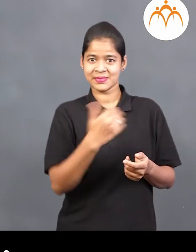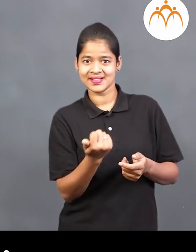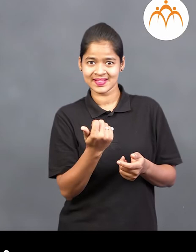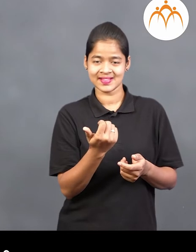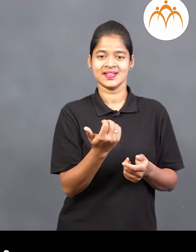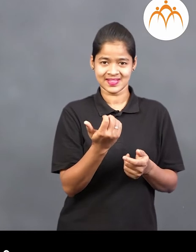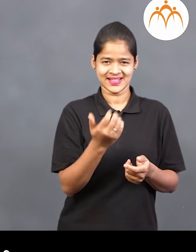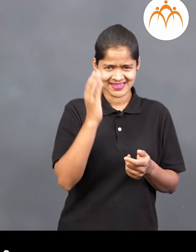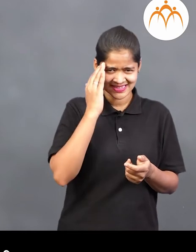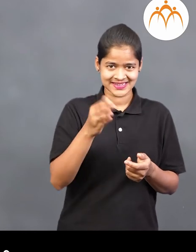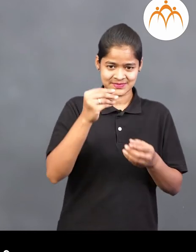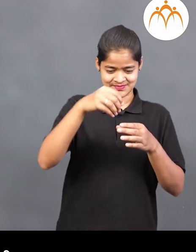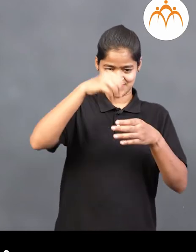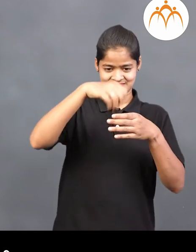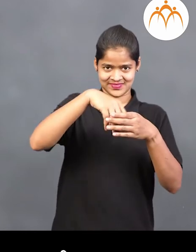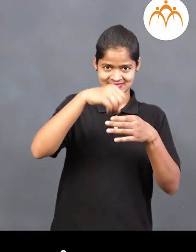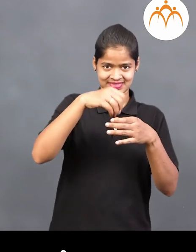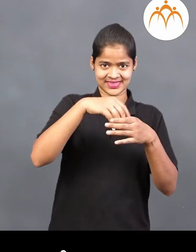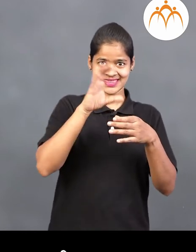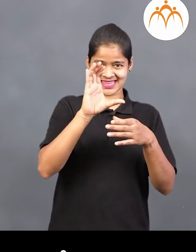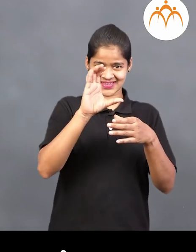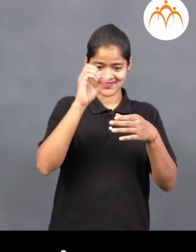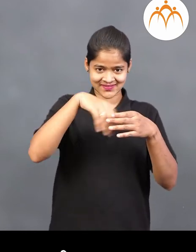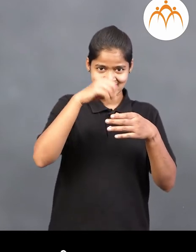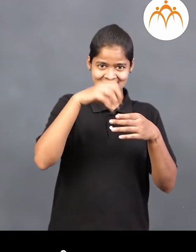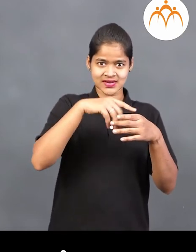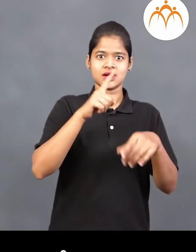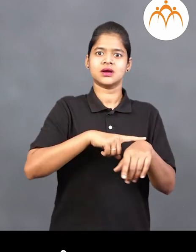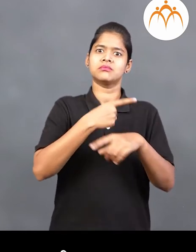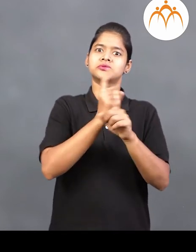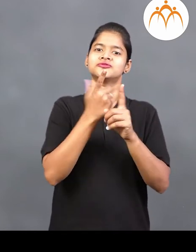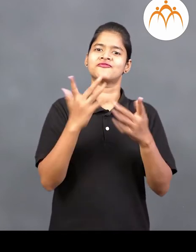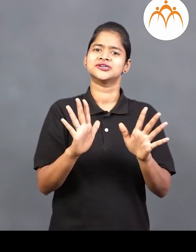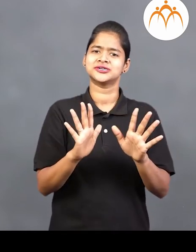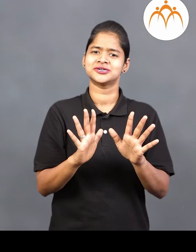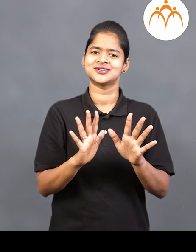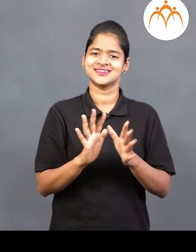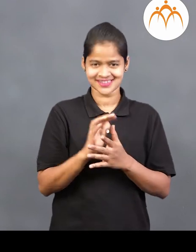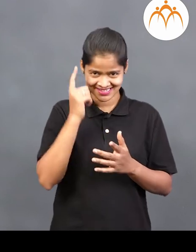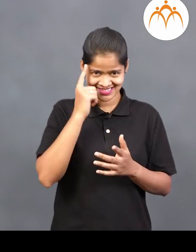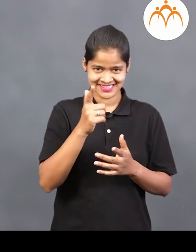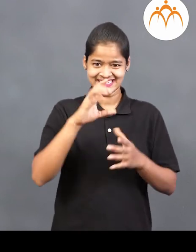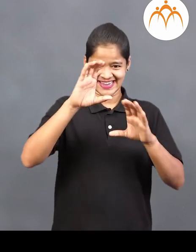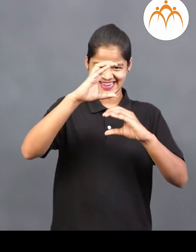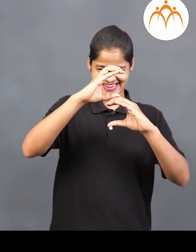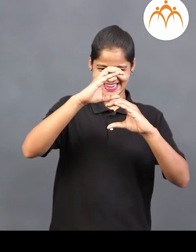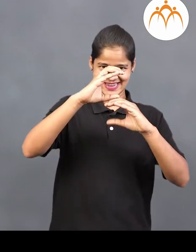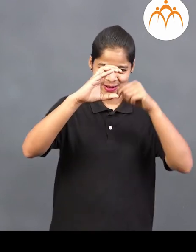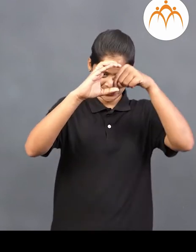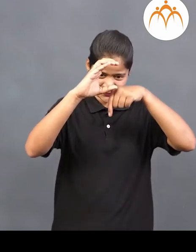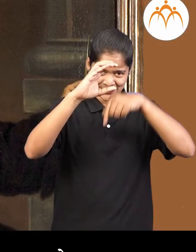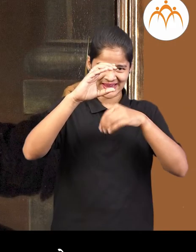वर्चा अर्धा गोलाकार भांडियात इल वालू खालचा अर्धा गोलाकार भांडियात आली कि ठराविक वेल जाली आसे मनत असत